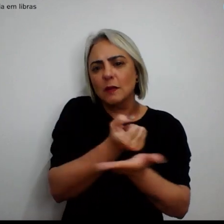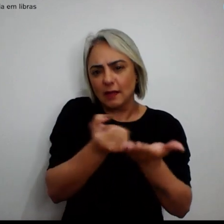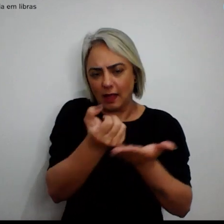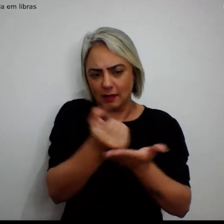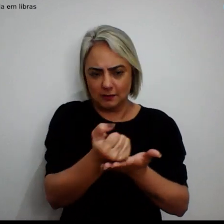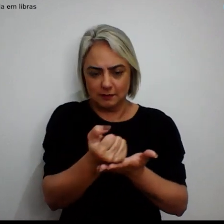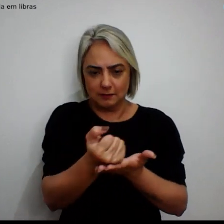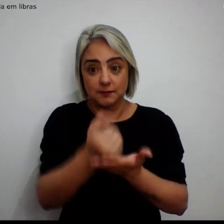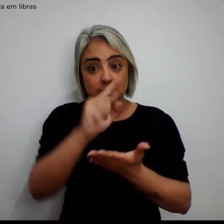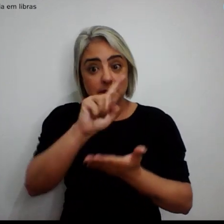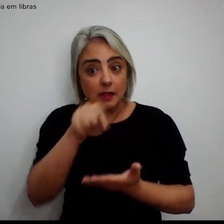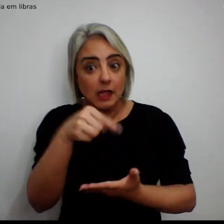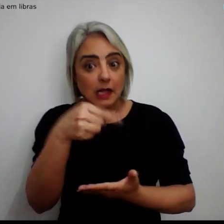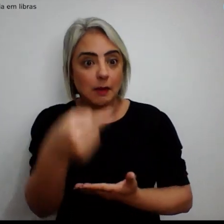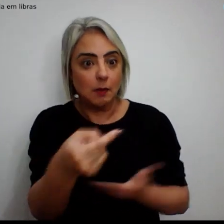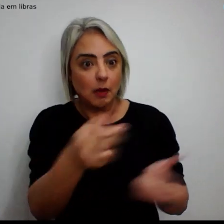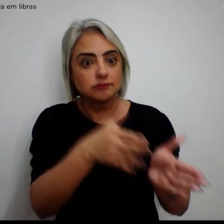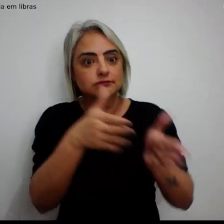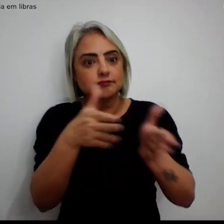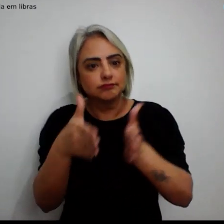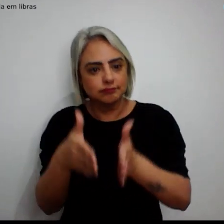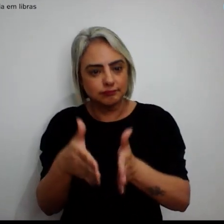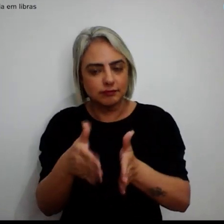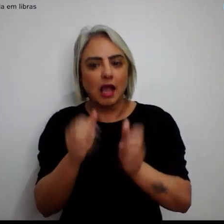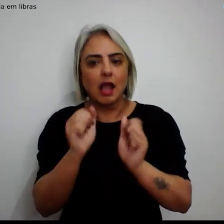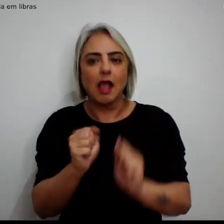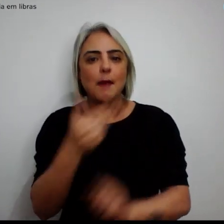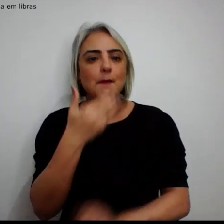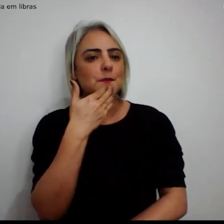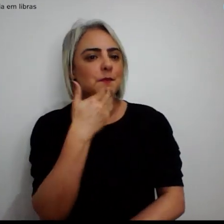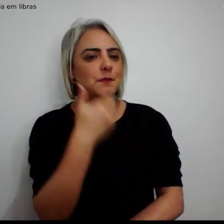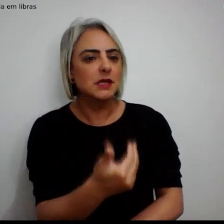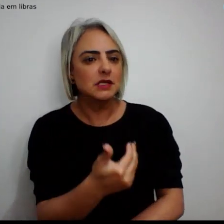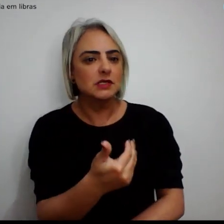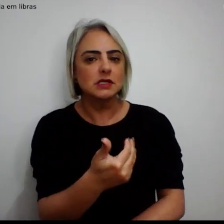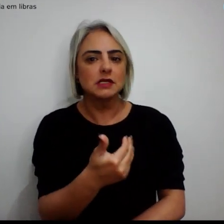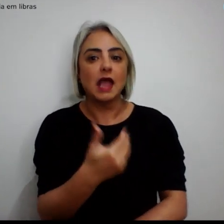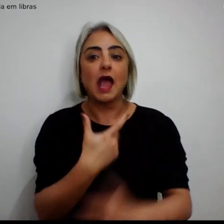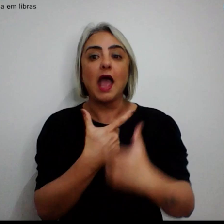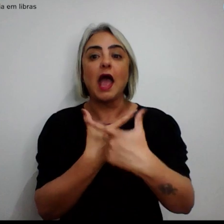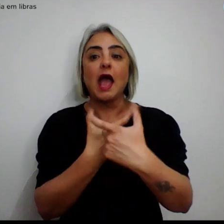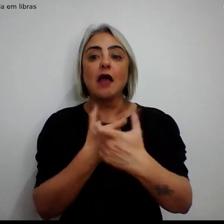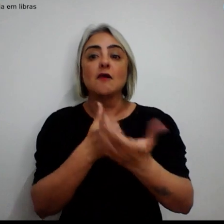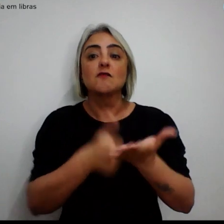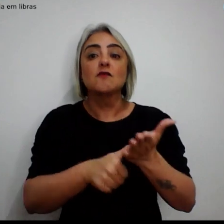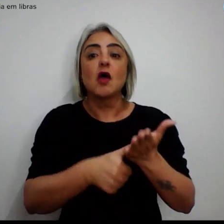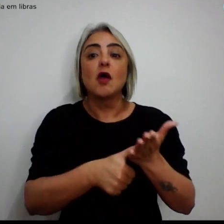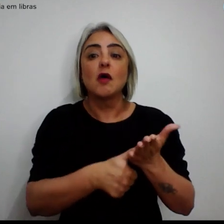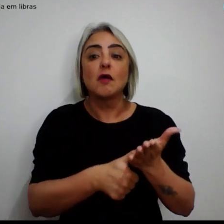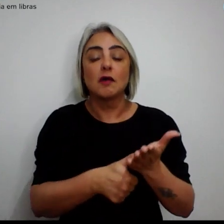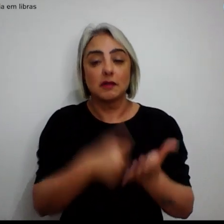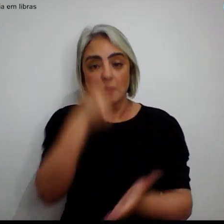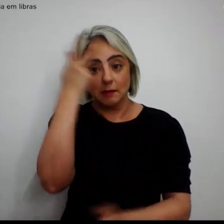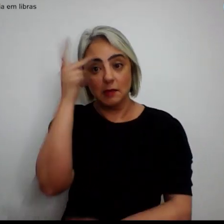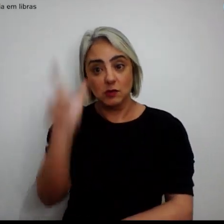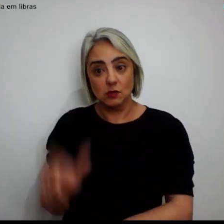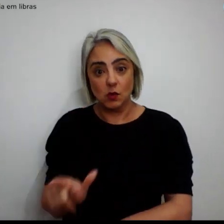Após essa etapa, serão solicitadas a captura do documento do beneficiário e uma